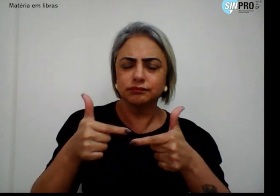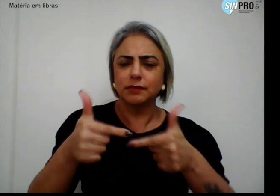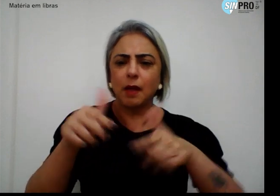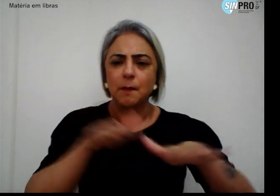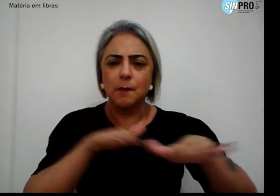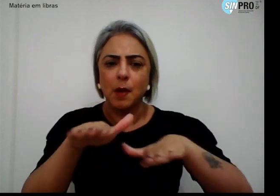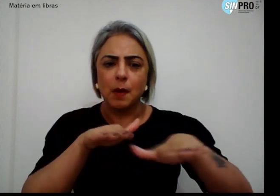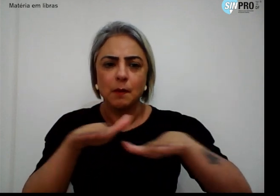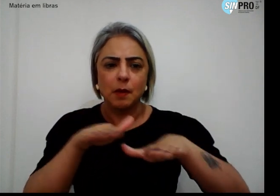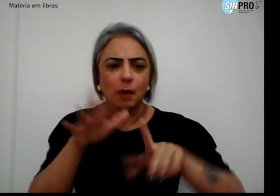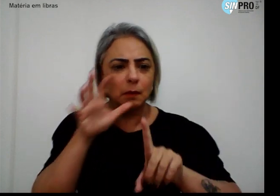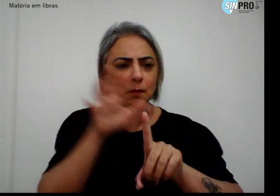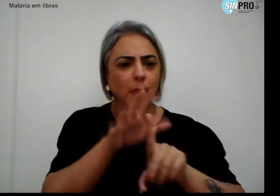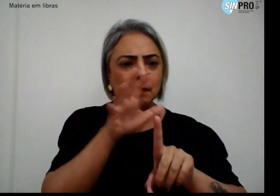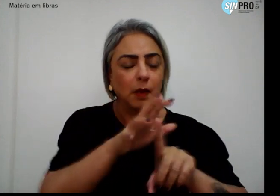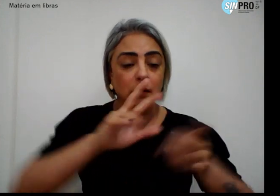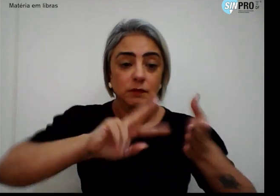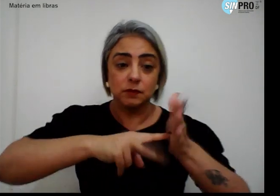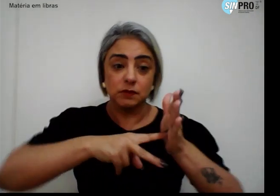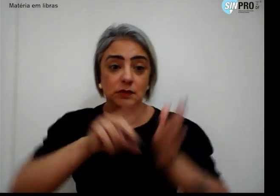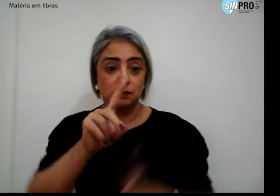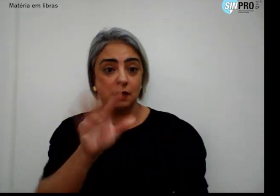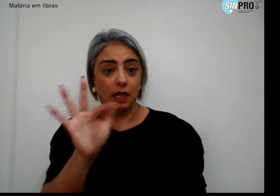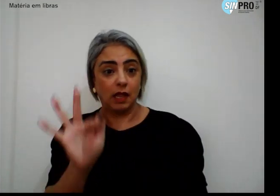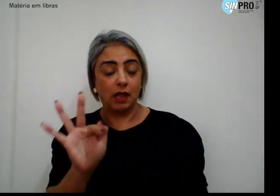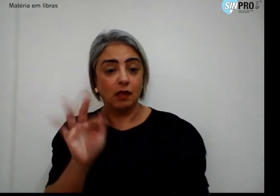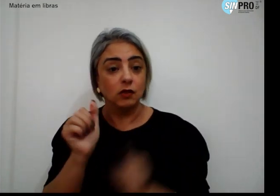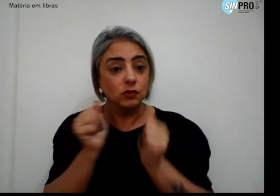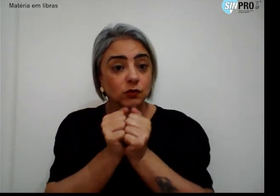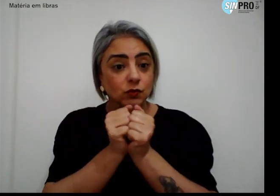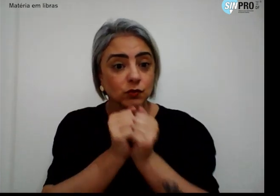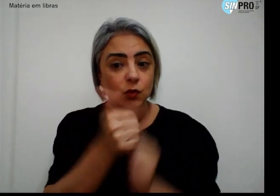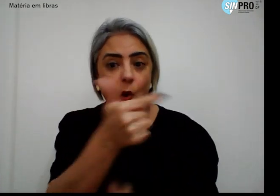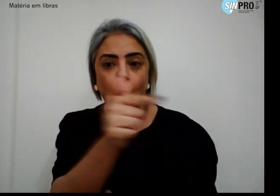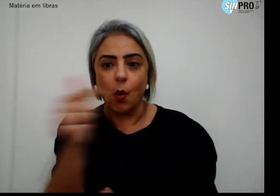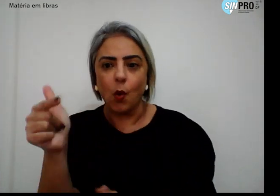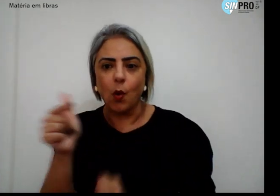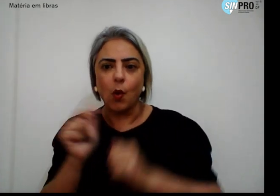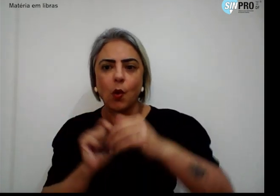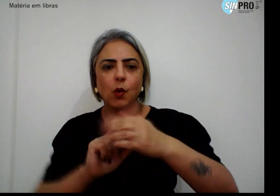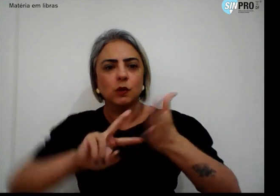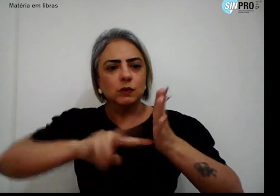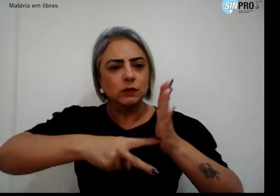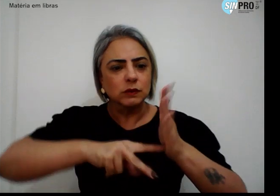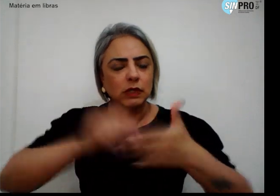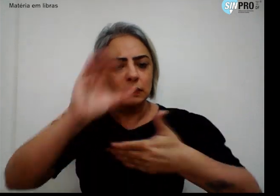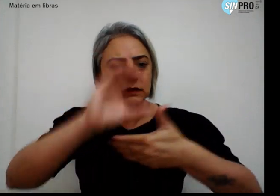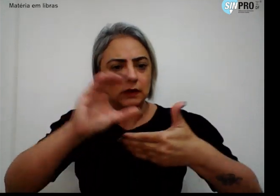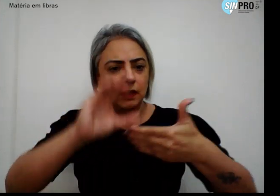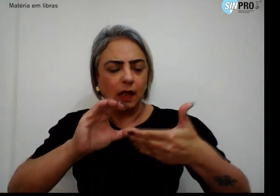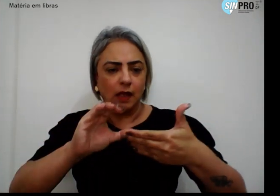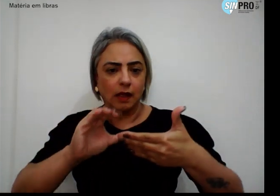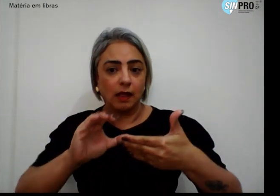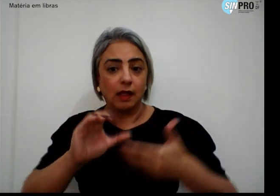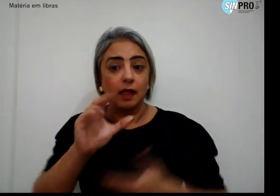e pressão do SimproDF, junto com outras entidades da classe como a CNTE